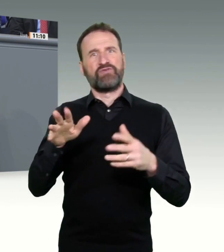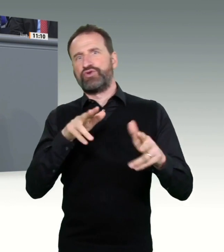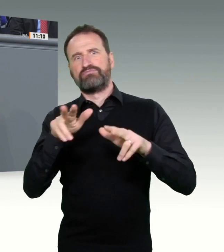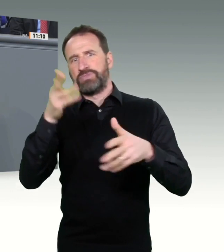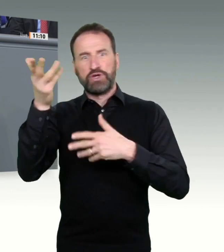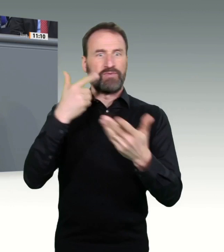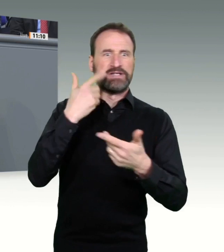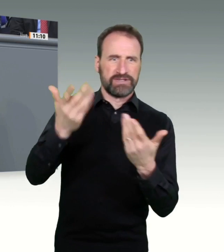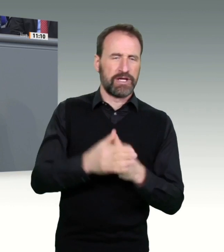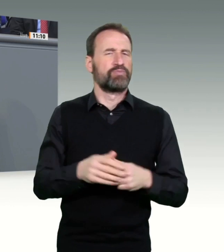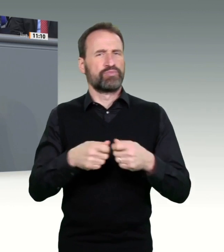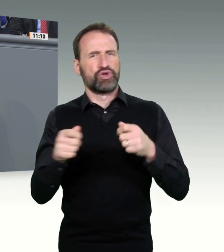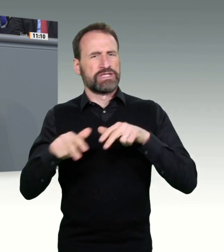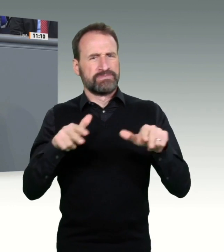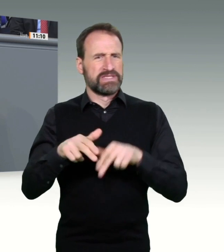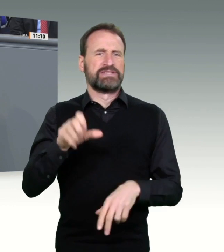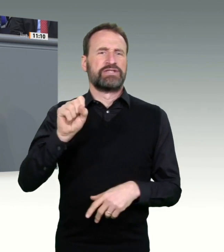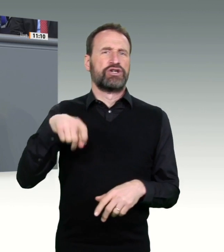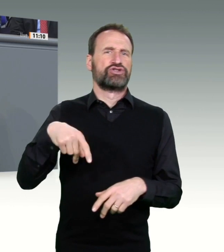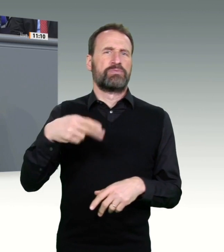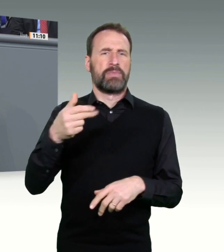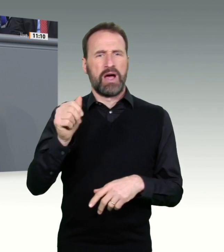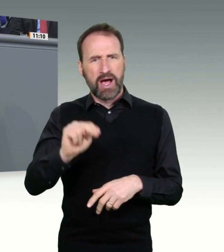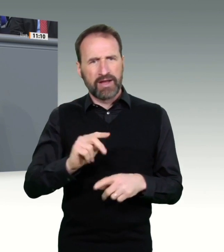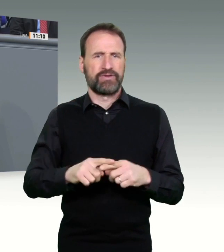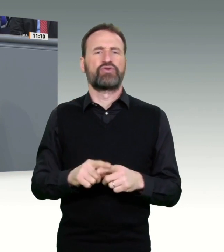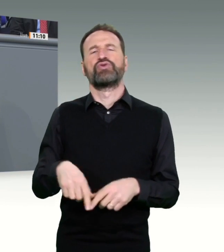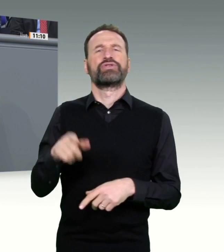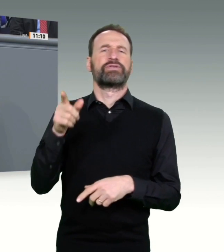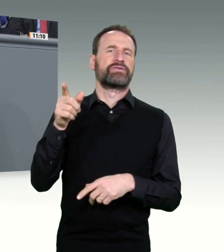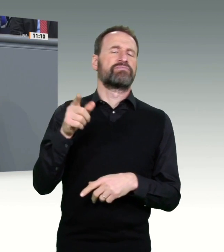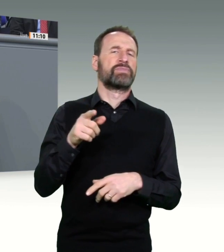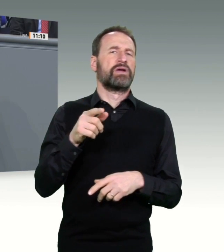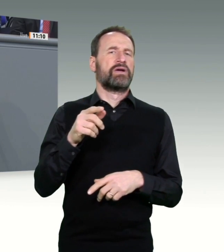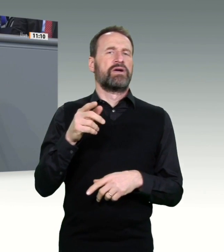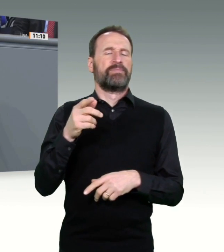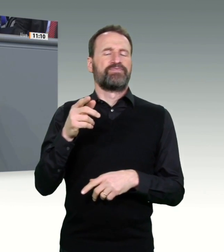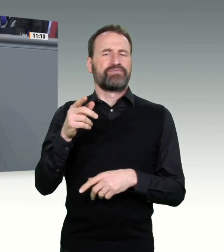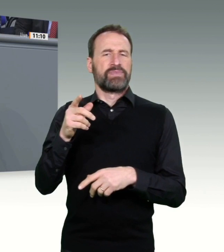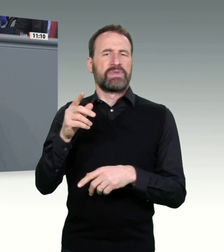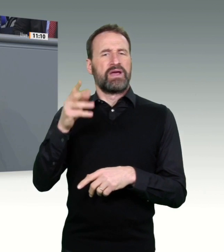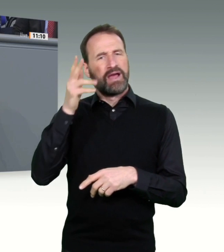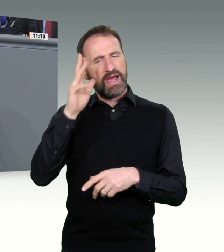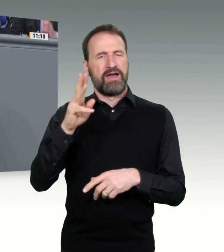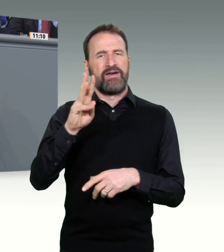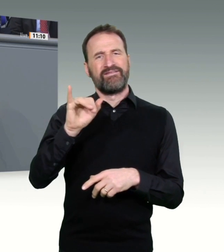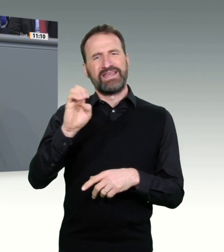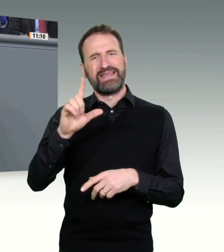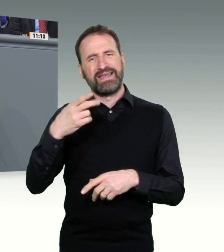neue Maßnahmen, Gebote und Angst gepredigt haben. AfD-Anträge wie der Antrag zur